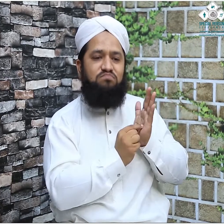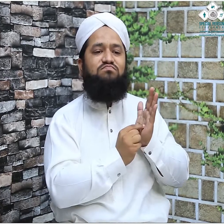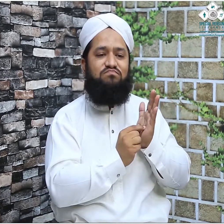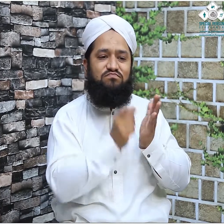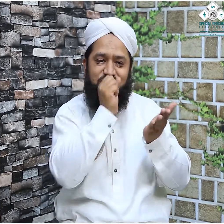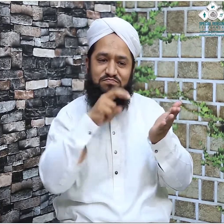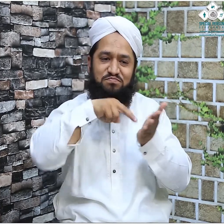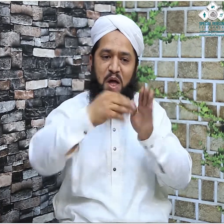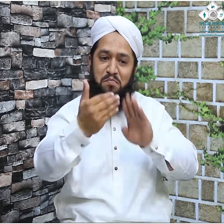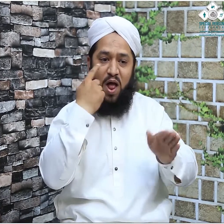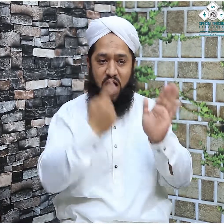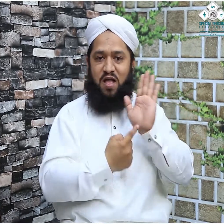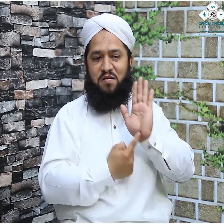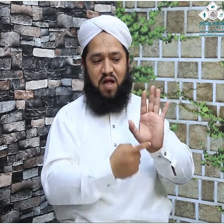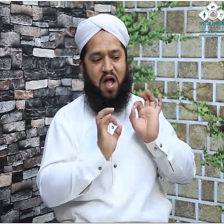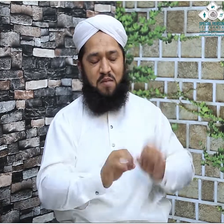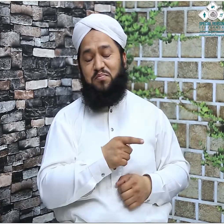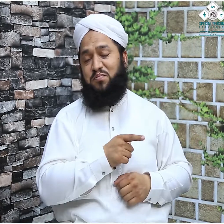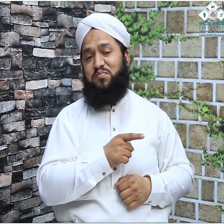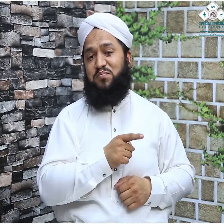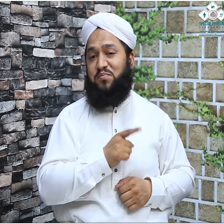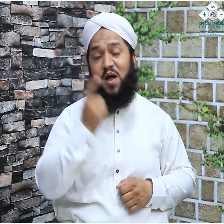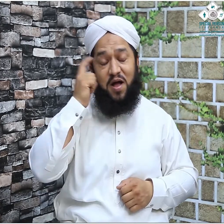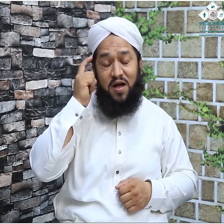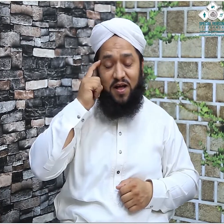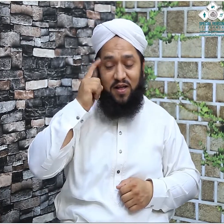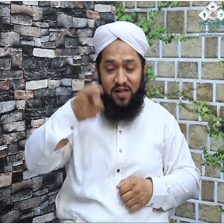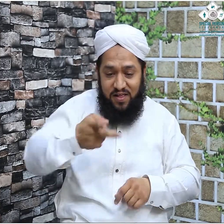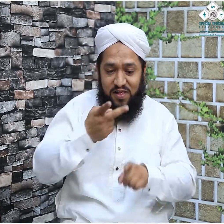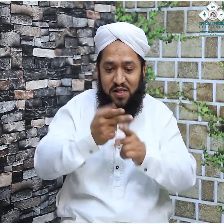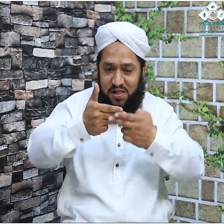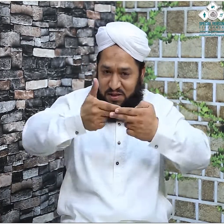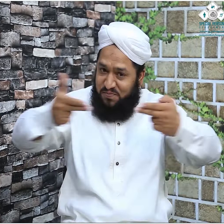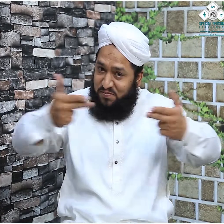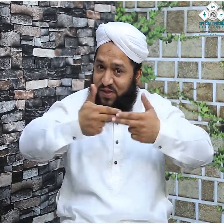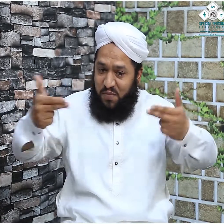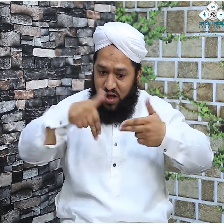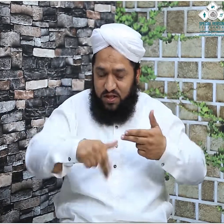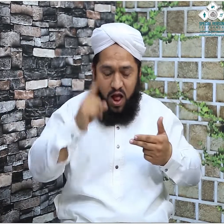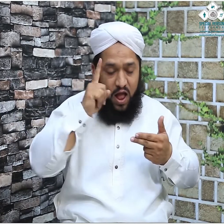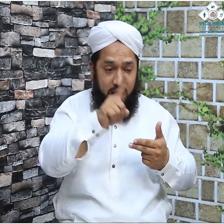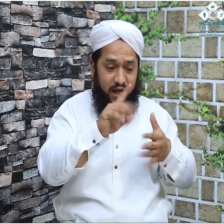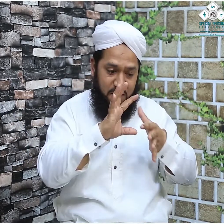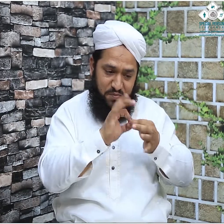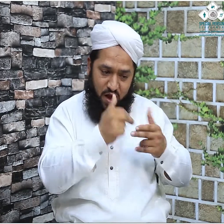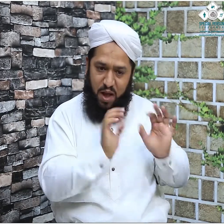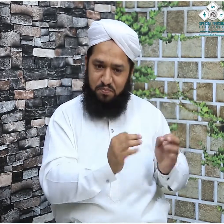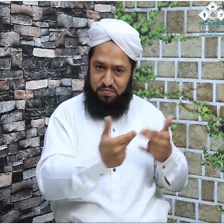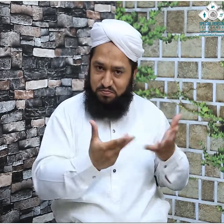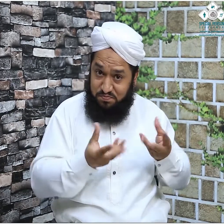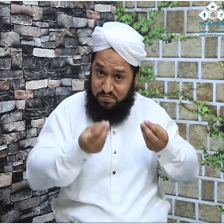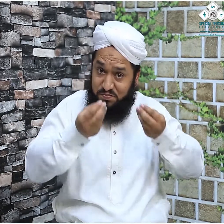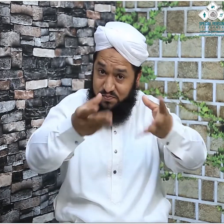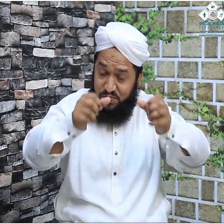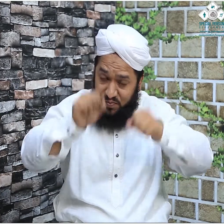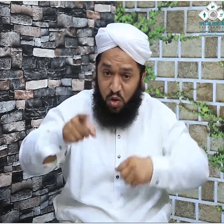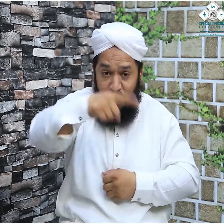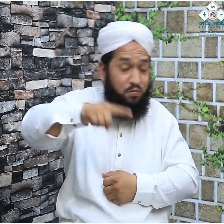نشانی یہ سائن آف قیامہ یہ ہو چکی ہے اللہ کریم حجر اسوت کو کعبہ مشرفہ کو حرم پاک کو شاد و